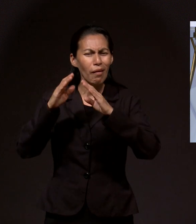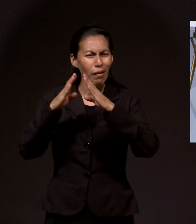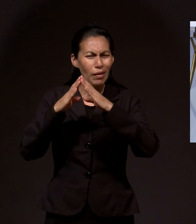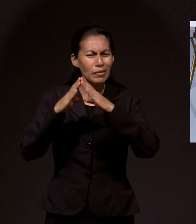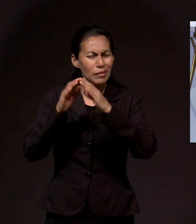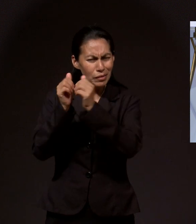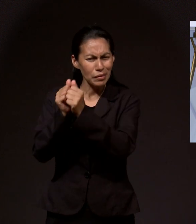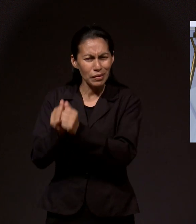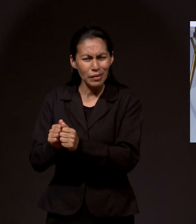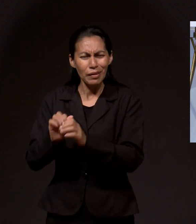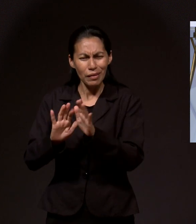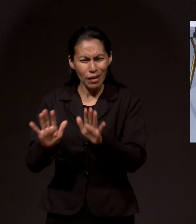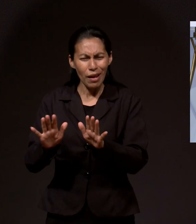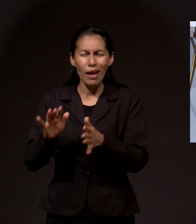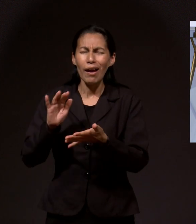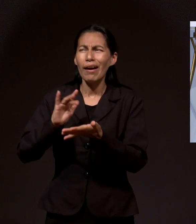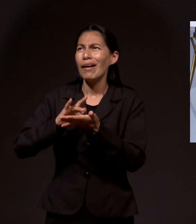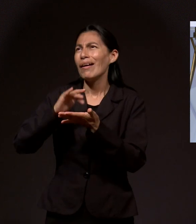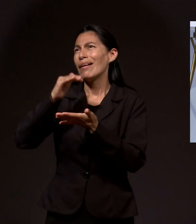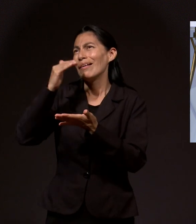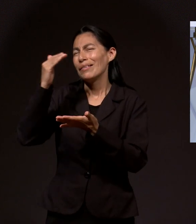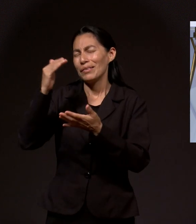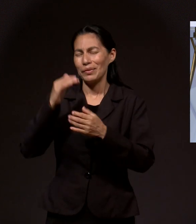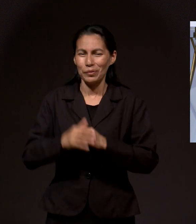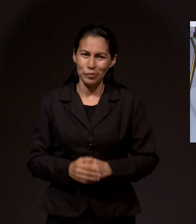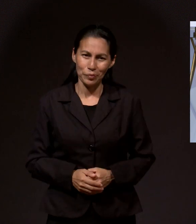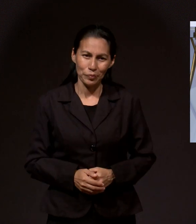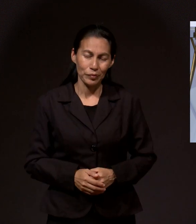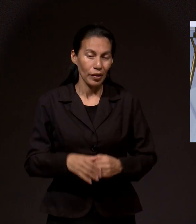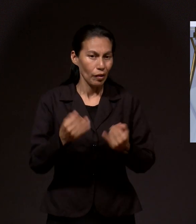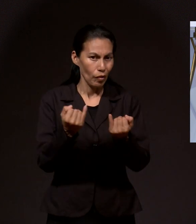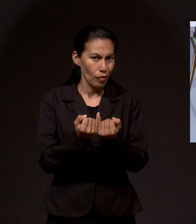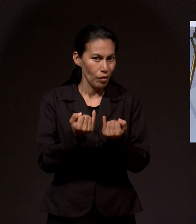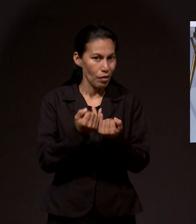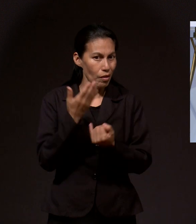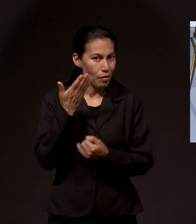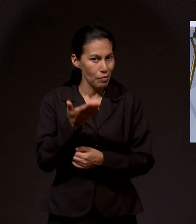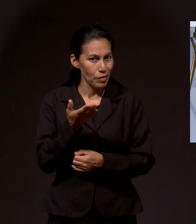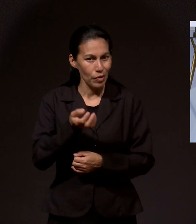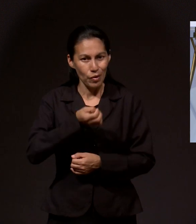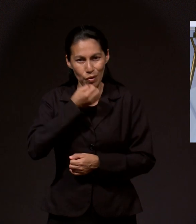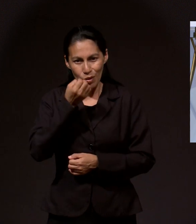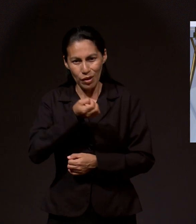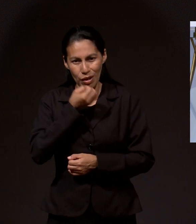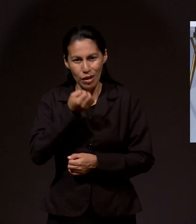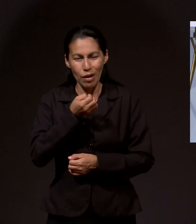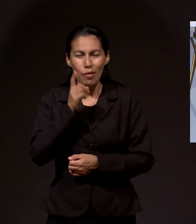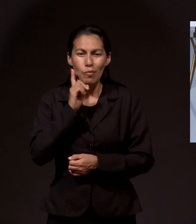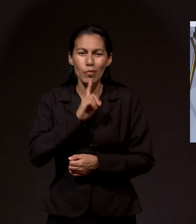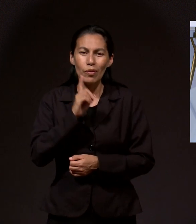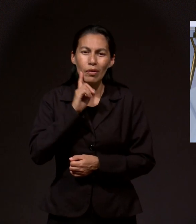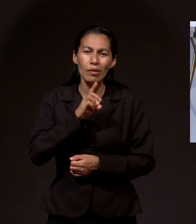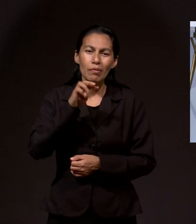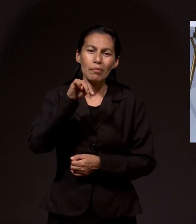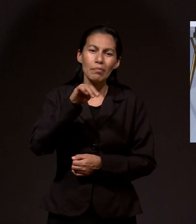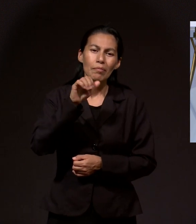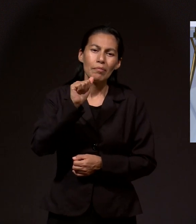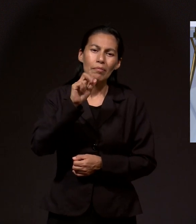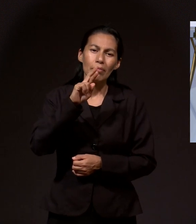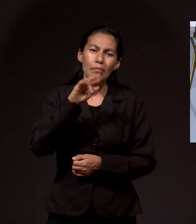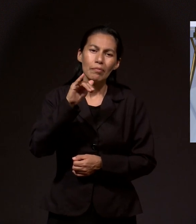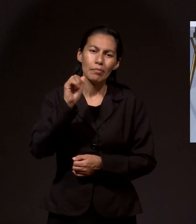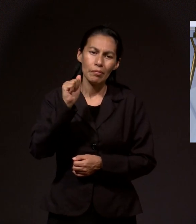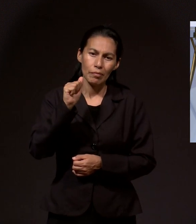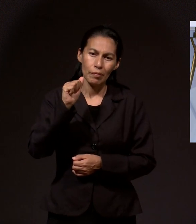casita agradeciendo a Dios. También nos pide orar por Doña María Luisa de Collins,